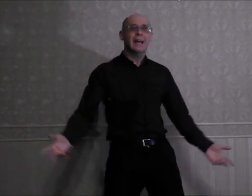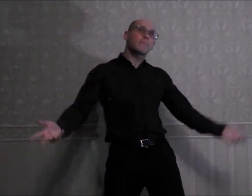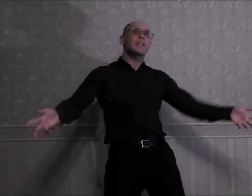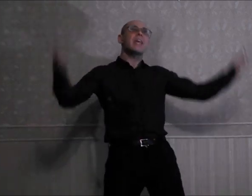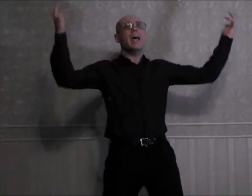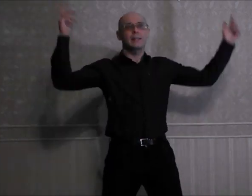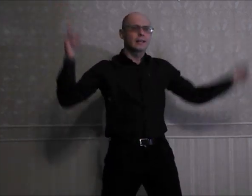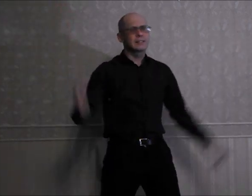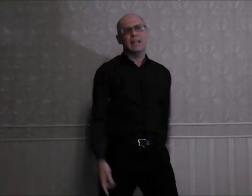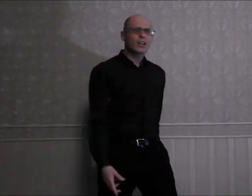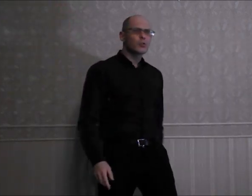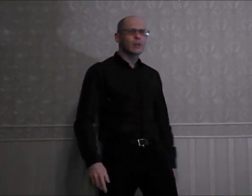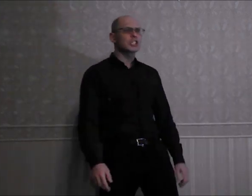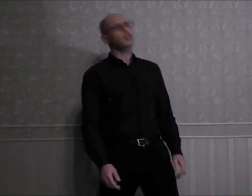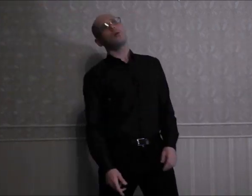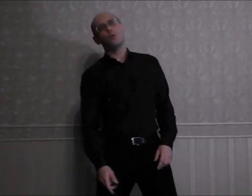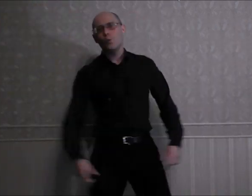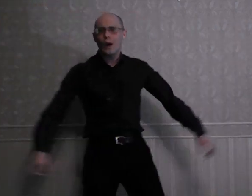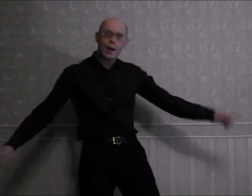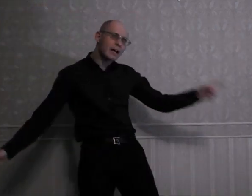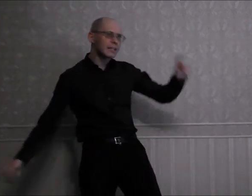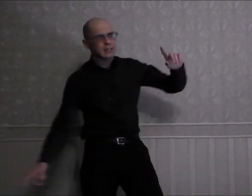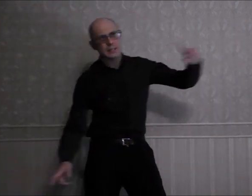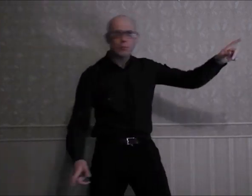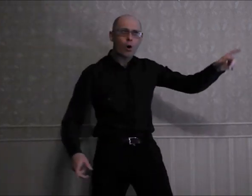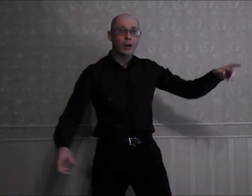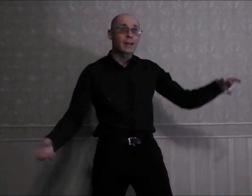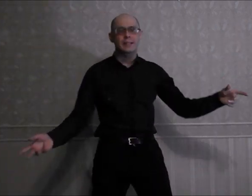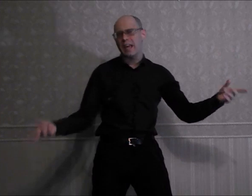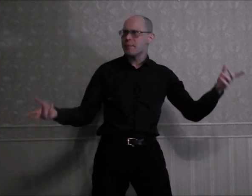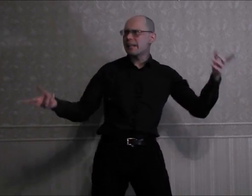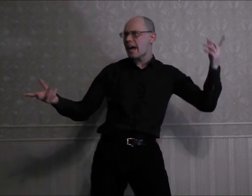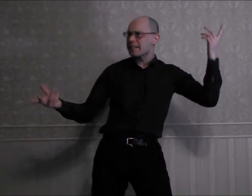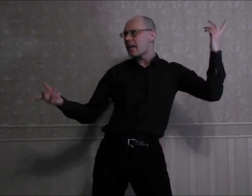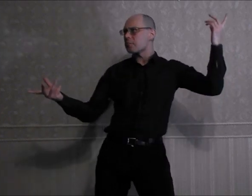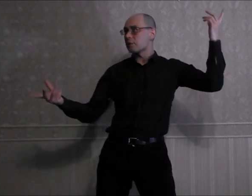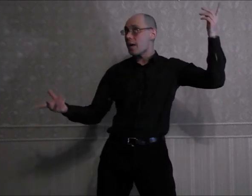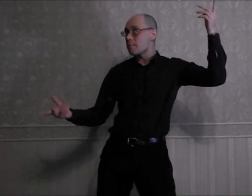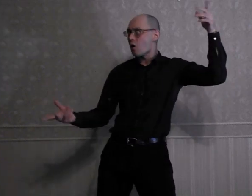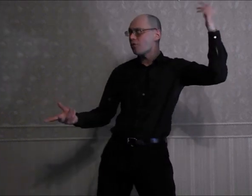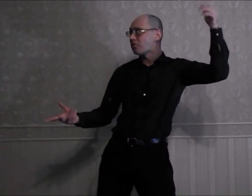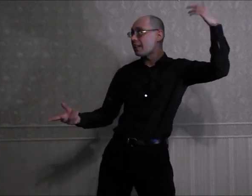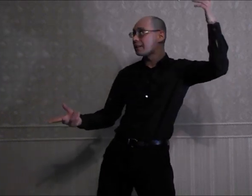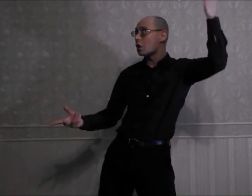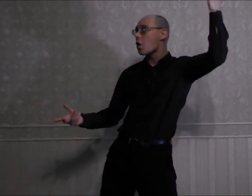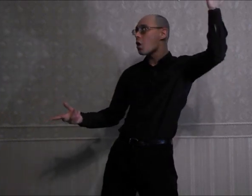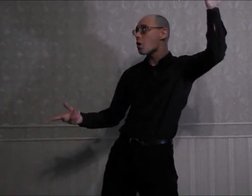кабинет Старую кошелку обойти смог, Кенни Миллиардер, Плейбой, Филантроп